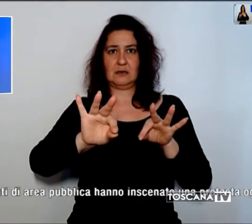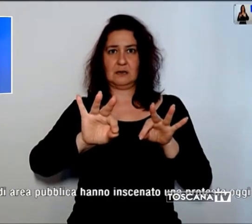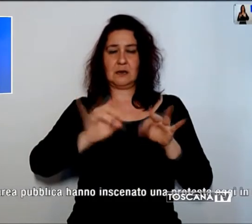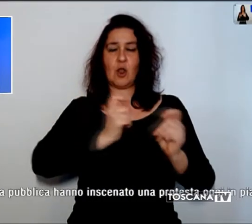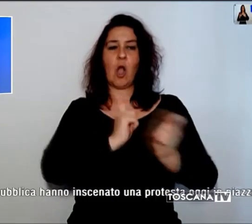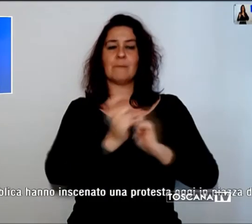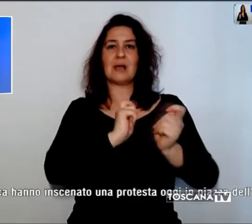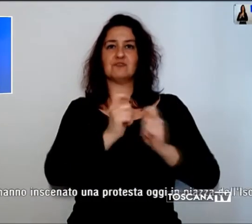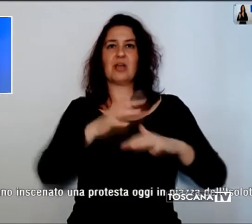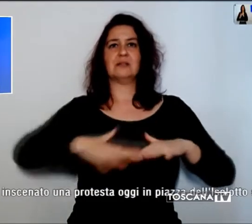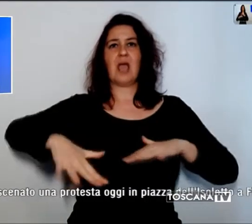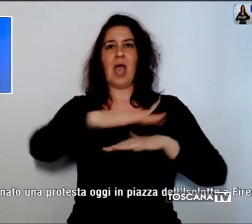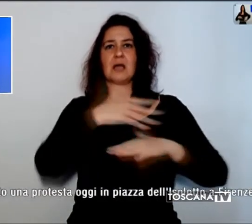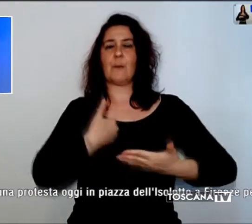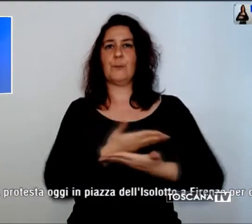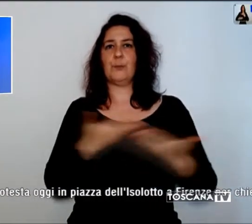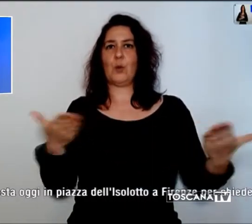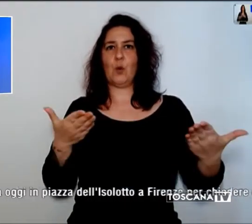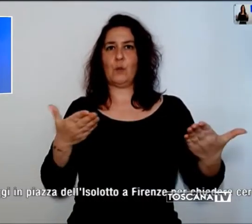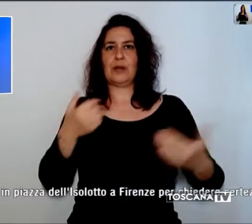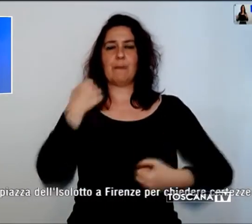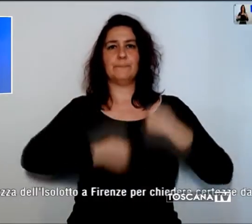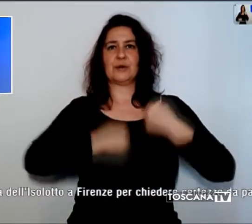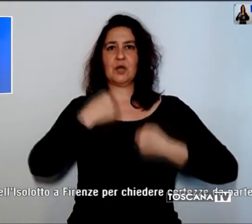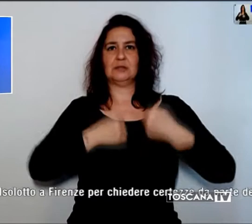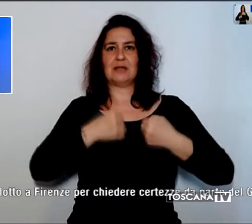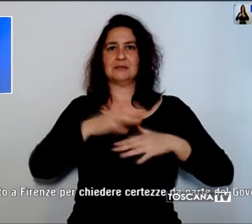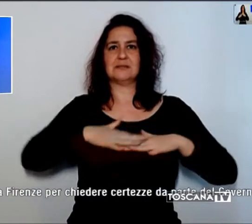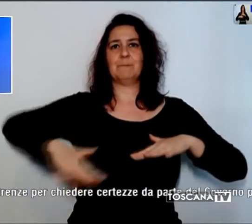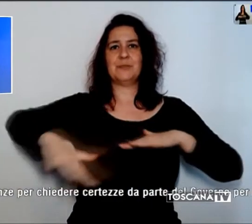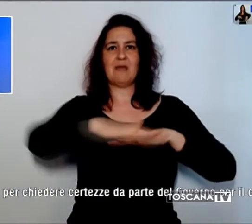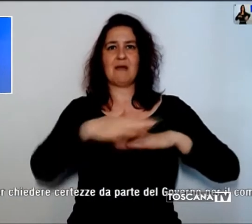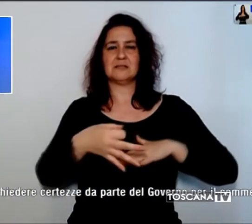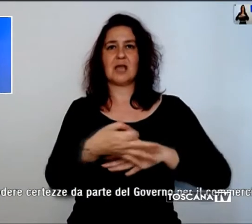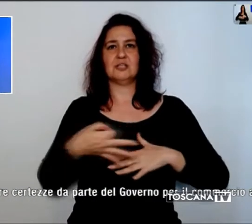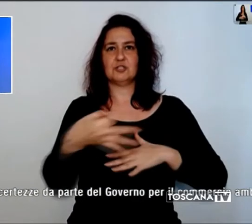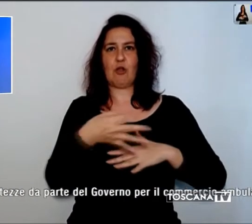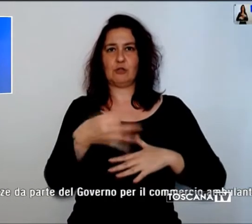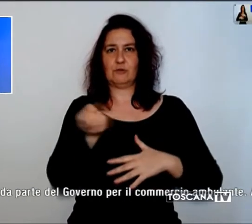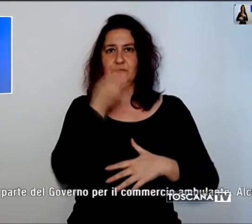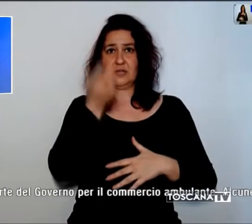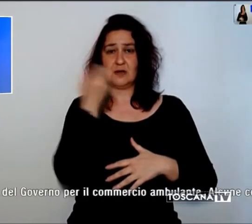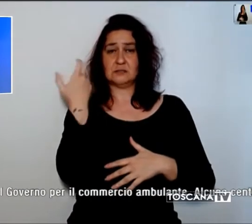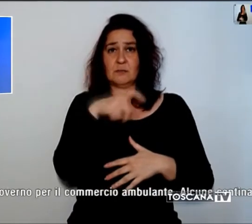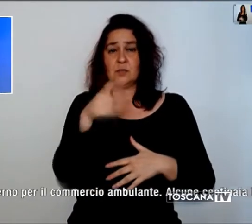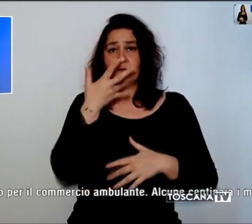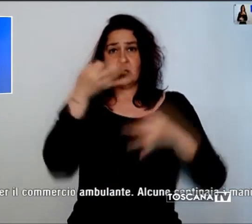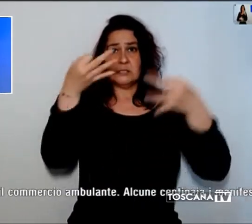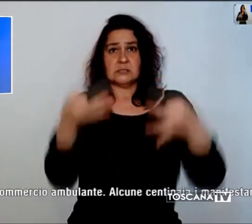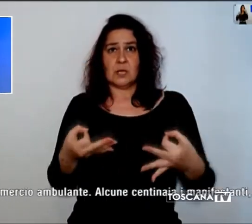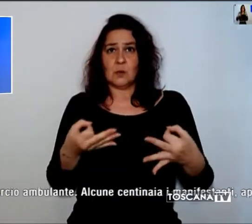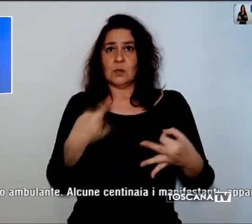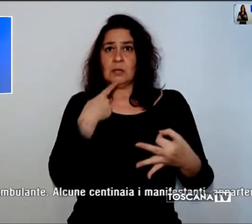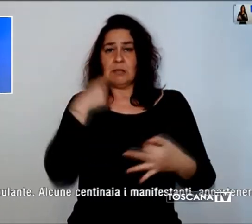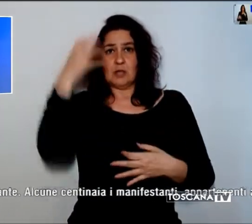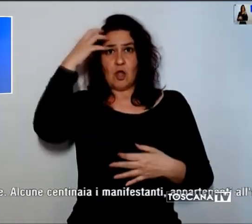inscenato una protesta oggi in Piazza dell'Isolotto a Firenze per chiedere certezze da parte del Governo